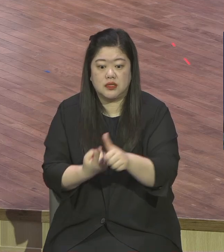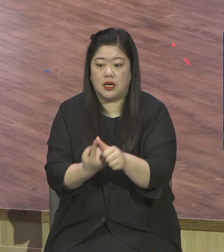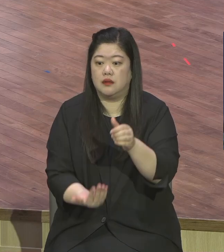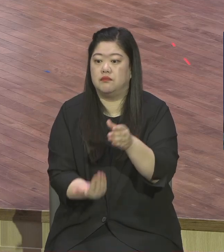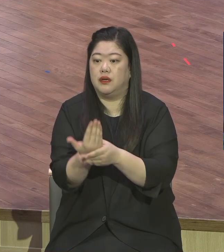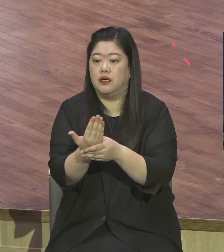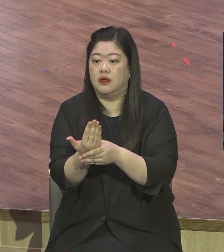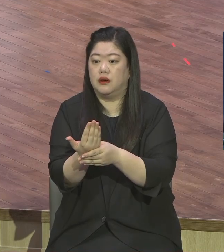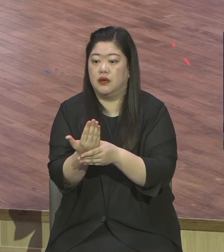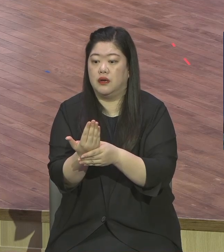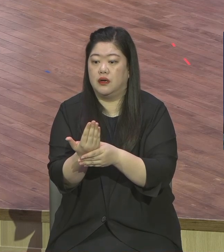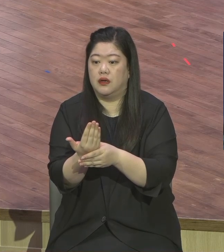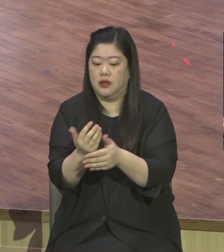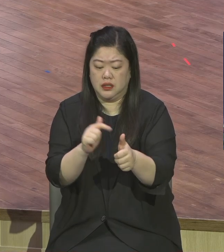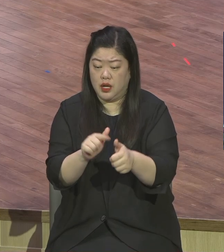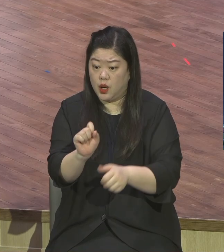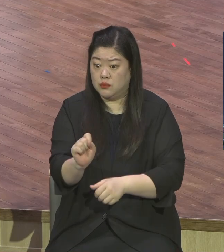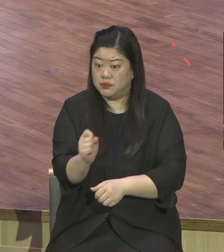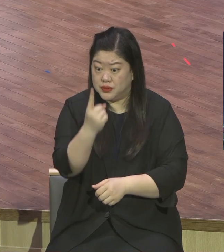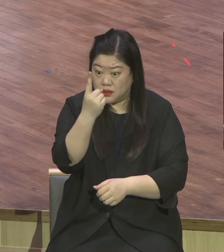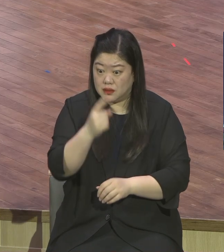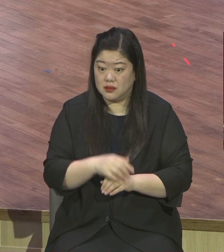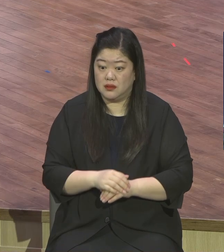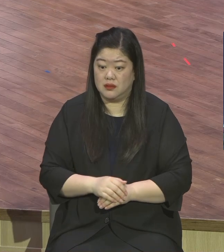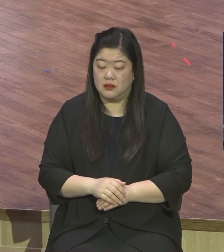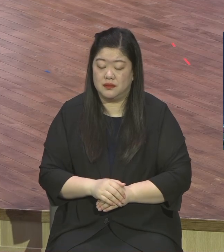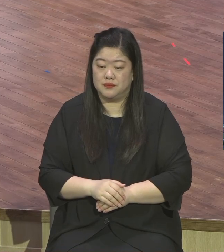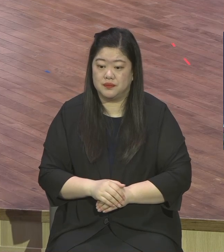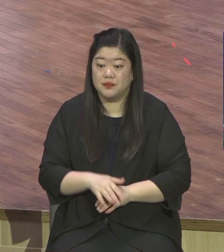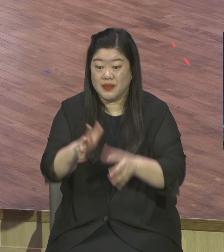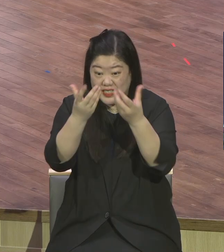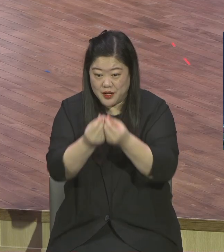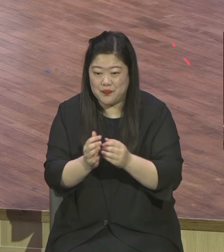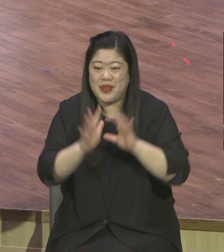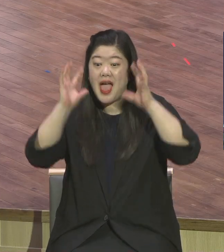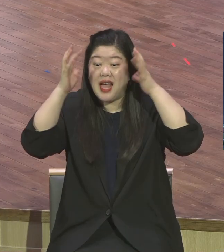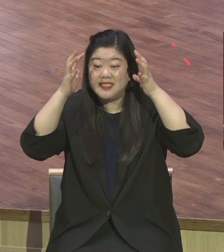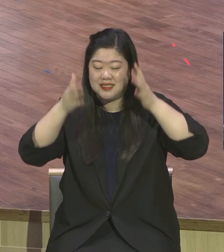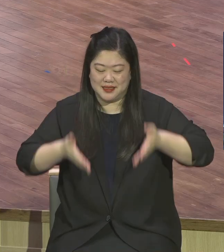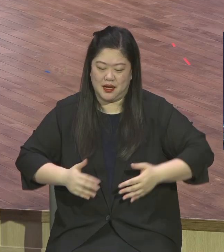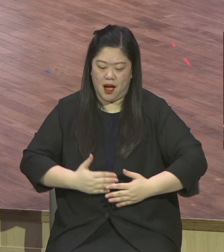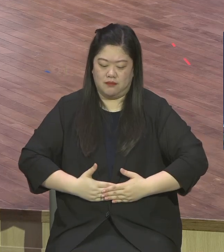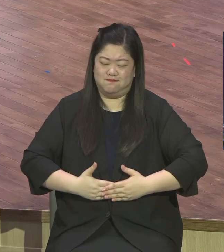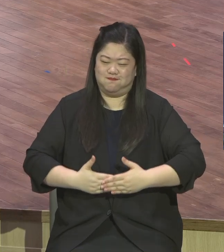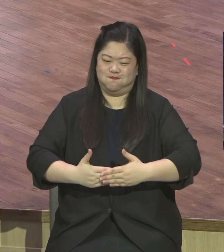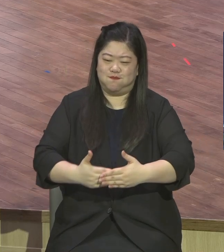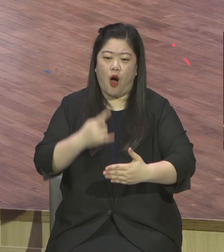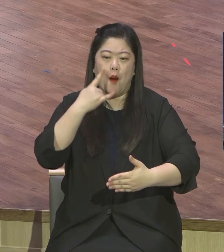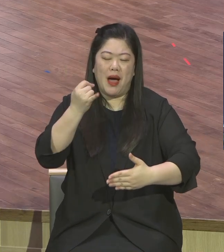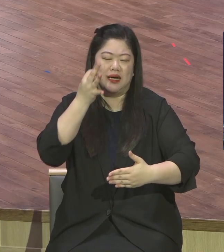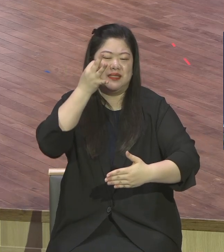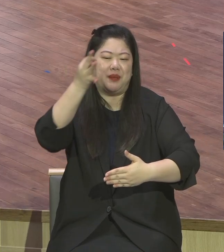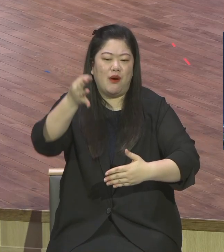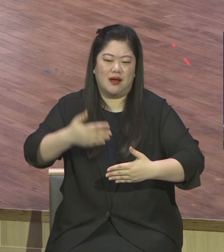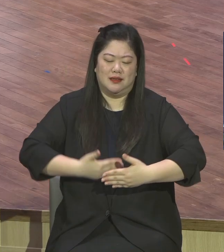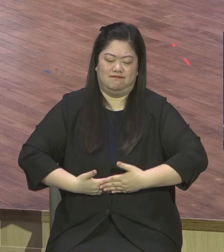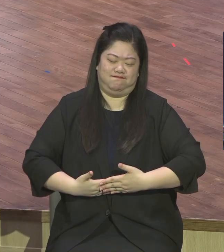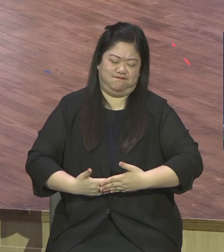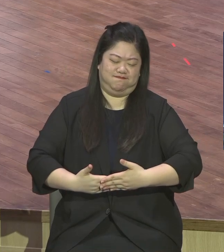시작됩니다 그래서 아이들 태어날 때 오세요 으악 울며 태어나죠 아기가 뭘 알아요 울며 태어나가지고 어머니